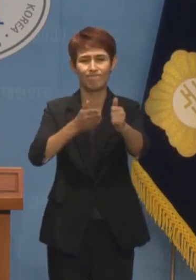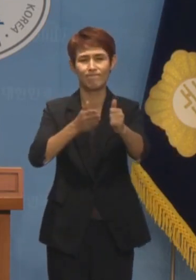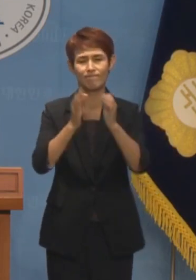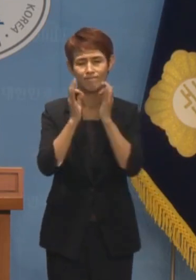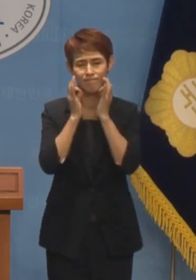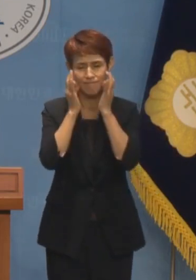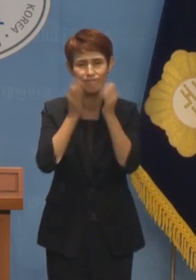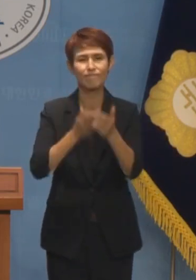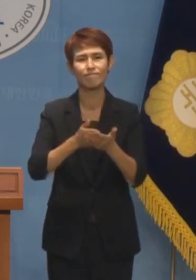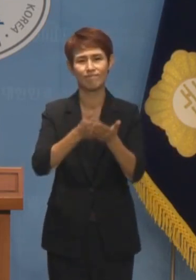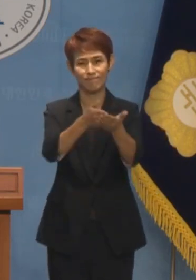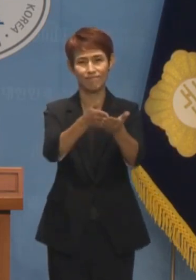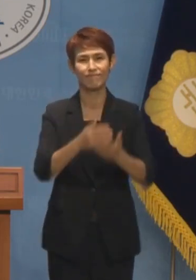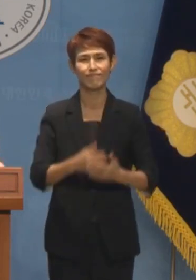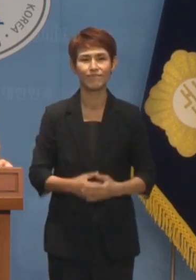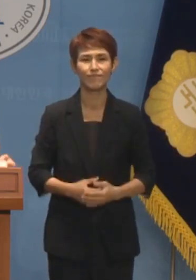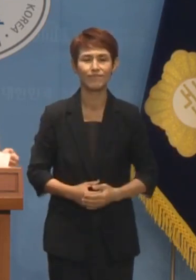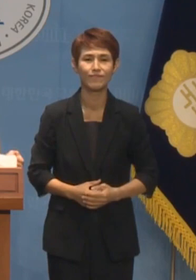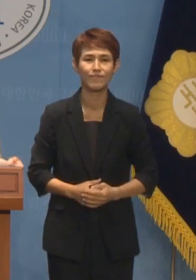요청드립니다